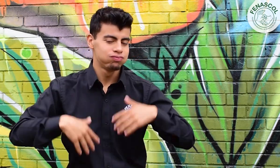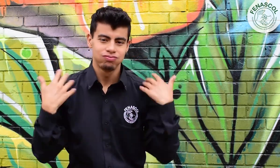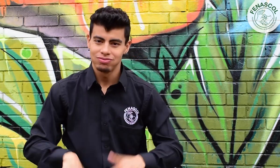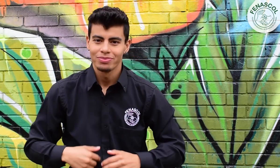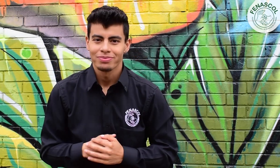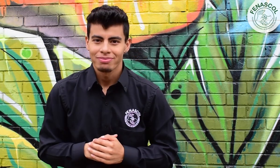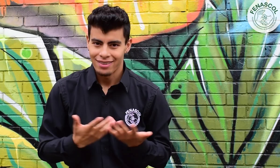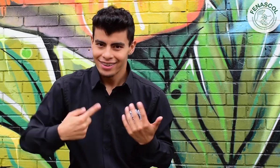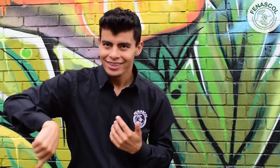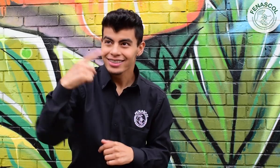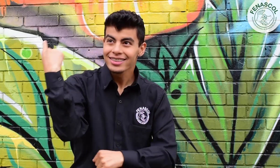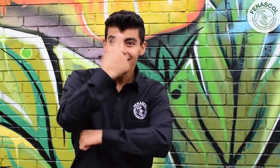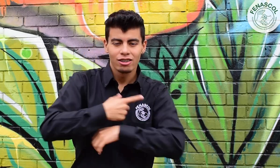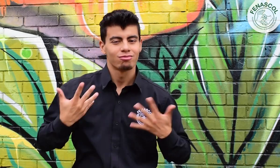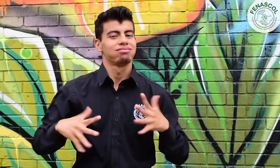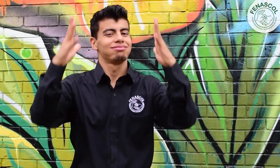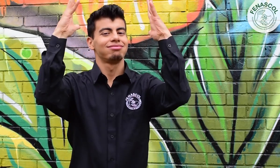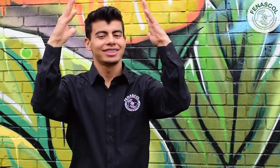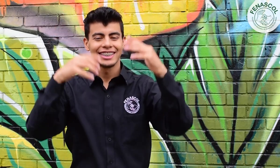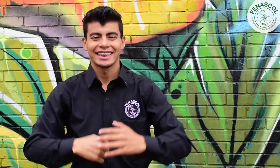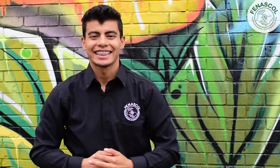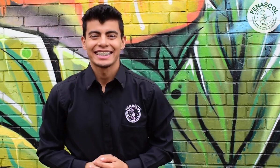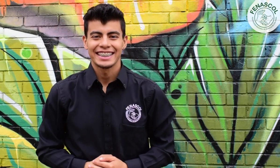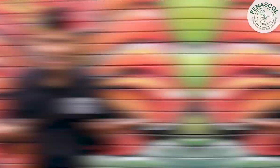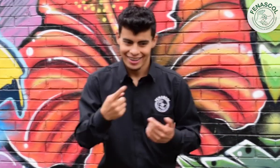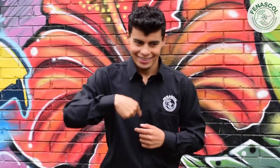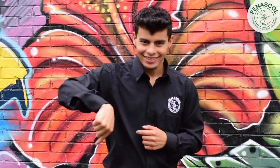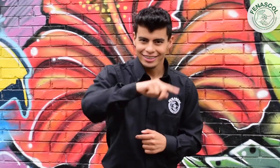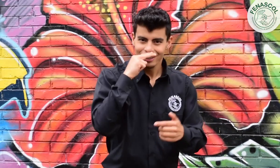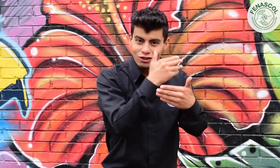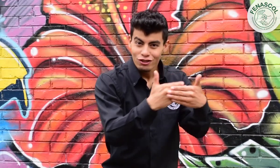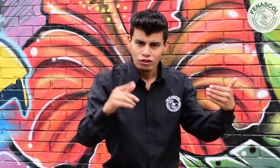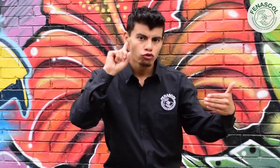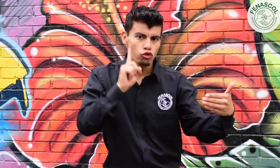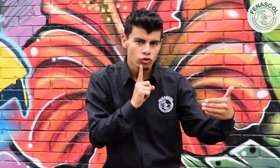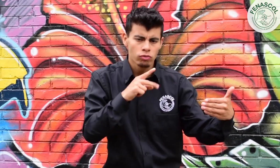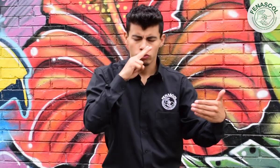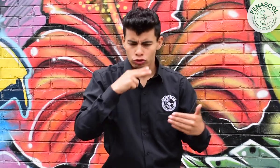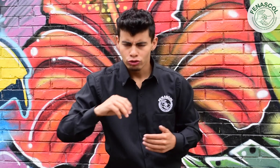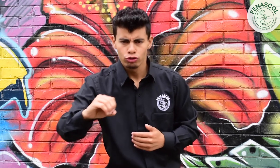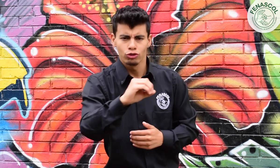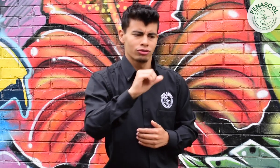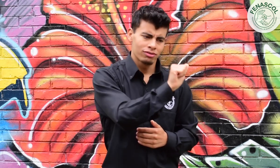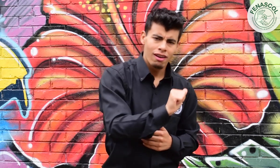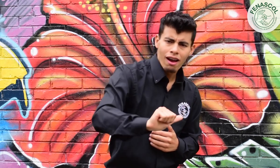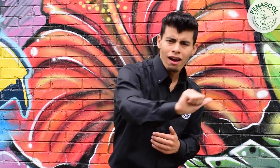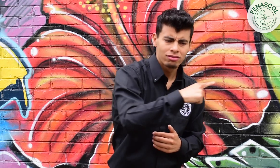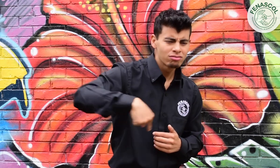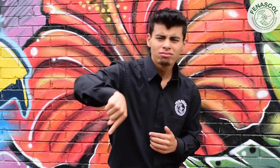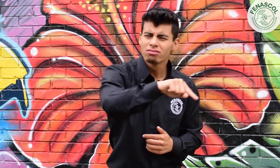hoy. Pensando en los niños y niñas sordos, debemos exigir el cumplimiento de su derecho, es decir, que desde temprana edad